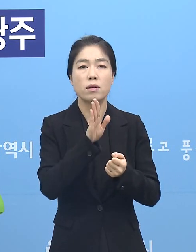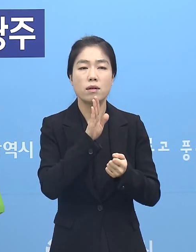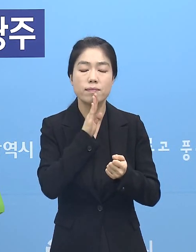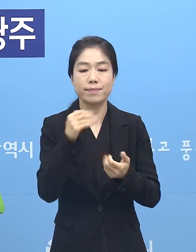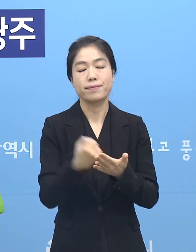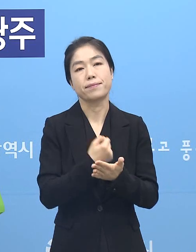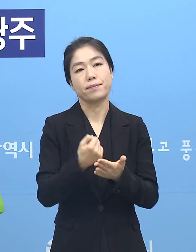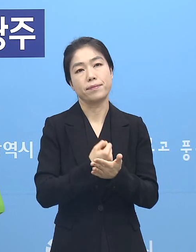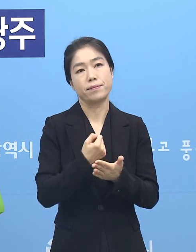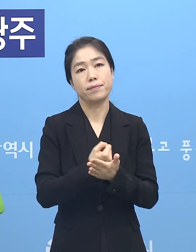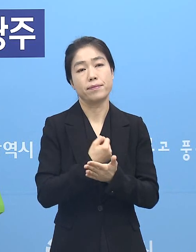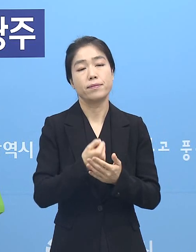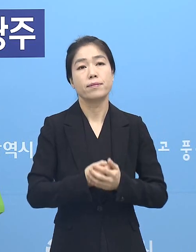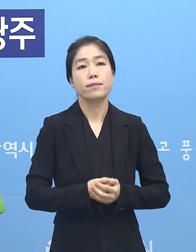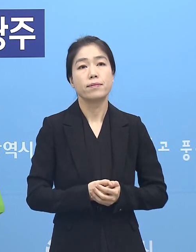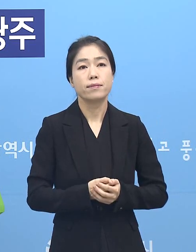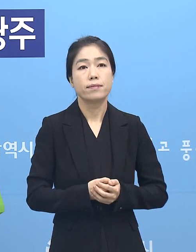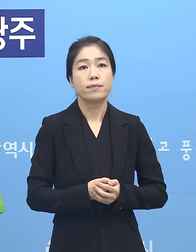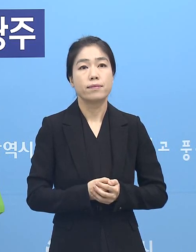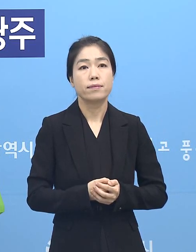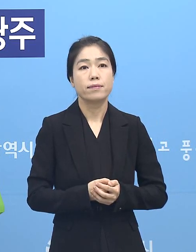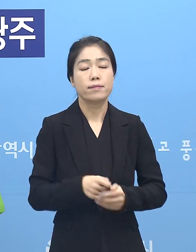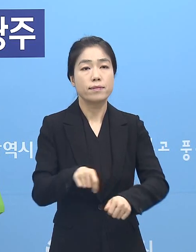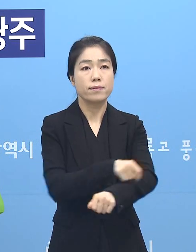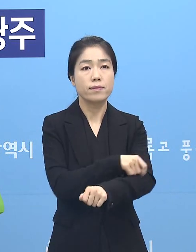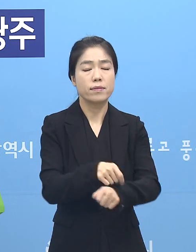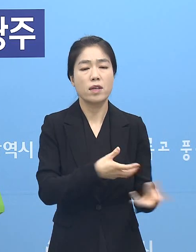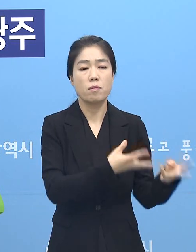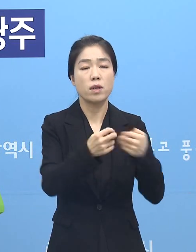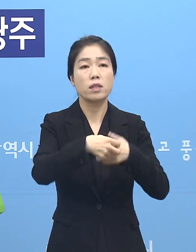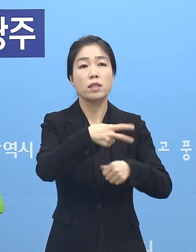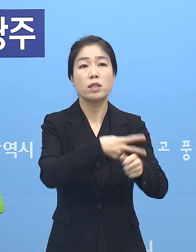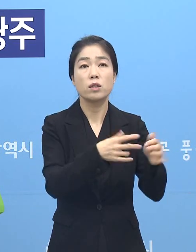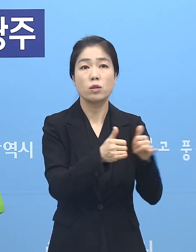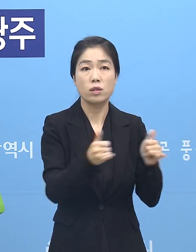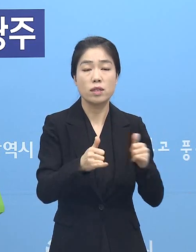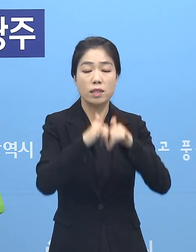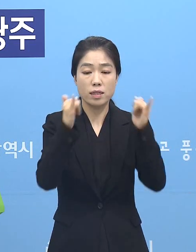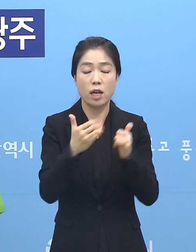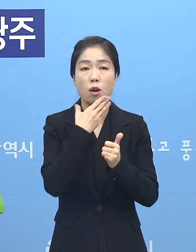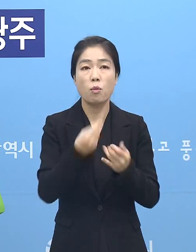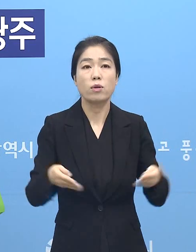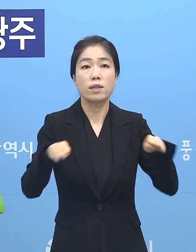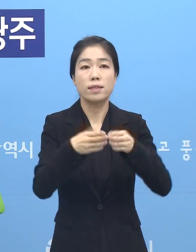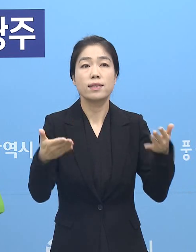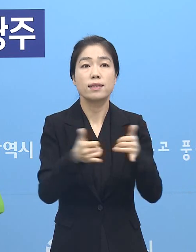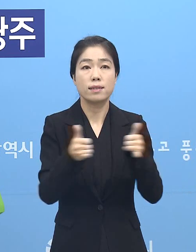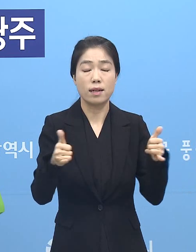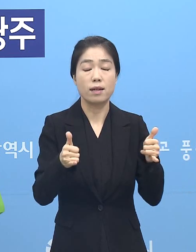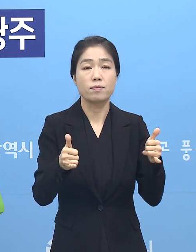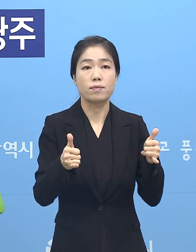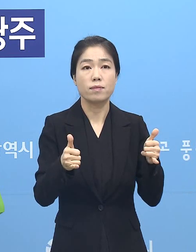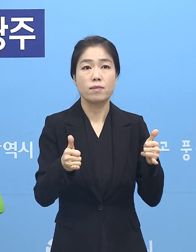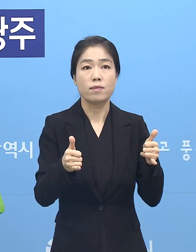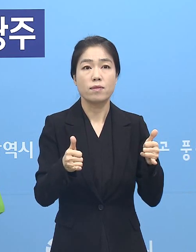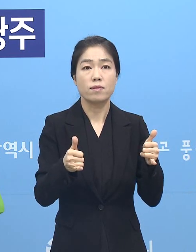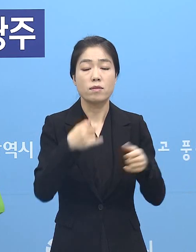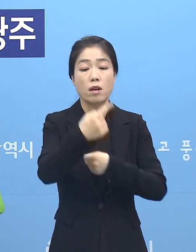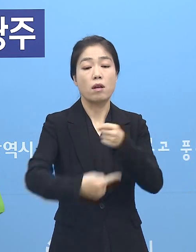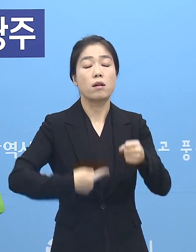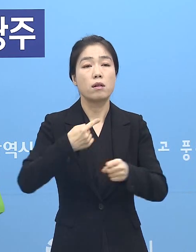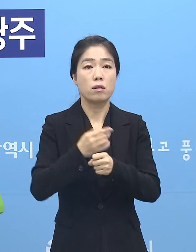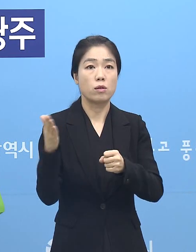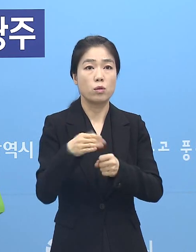유감스럽습니다. 특히 수많은 의료진들과 사회복지시설 종사자들이 1년여